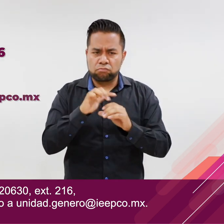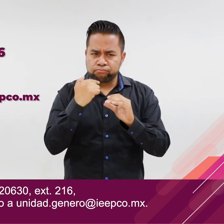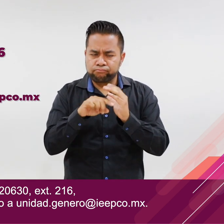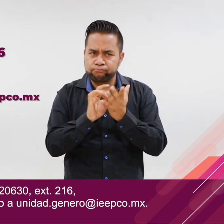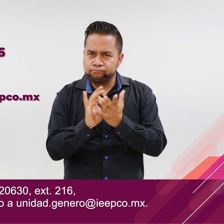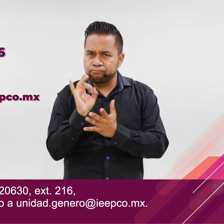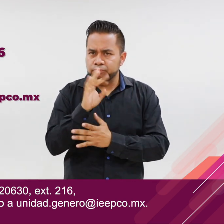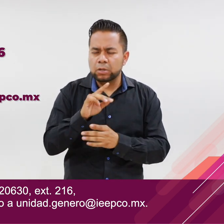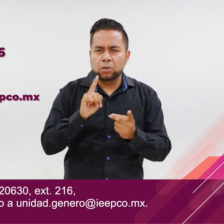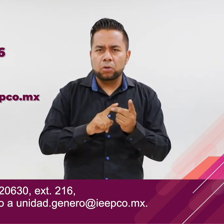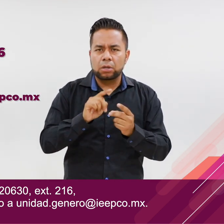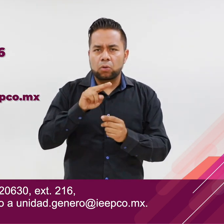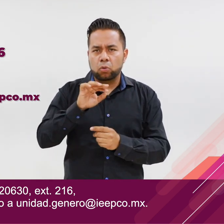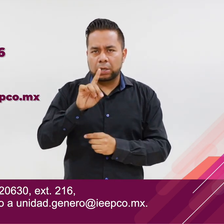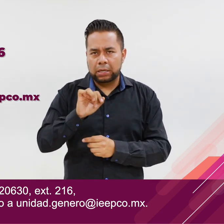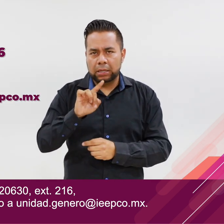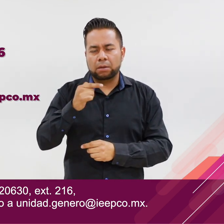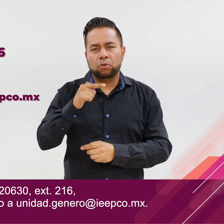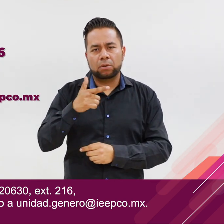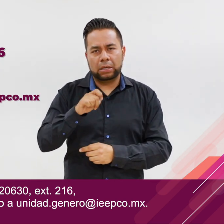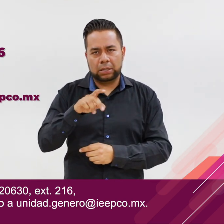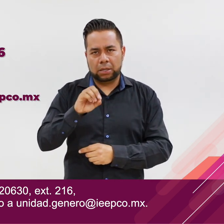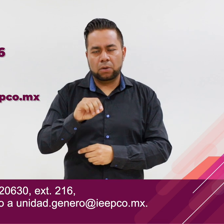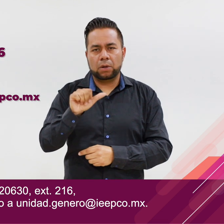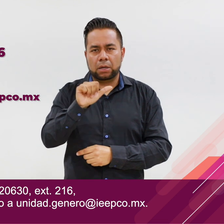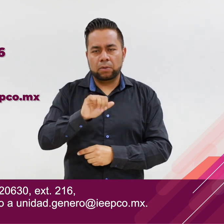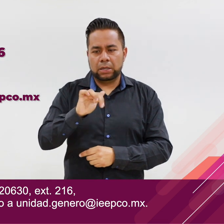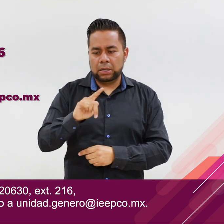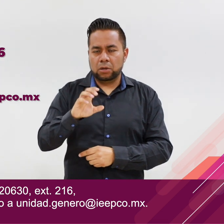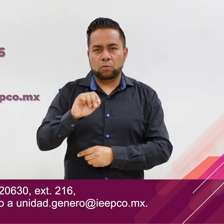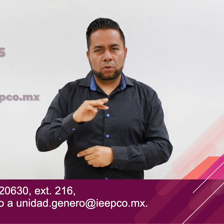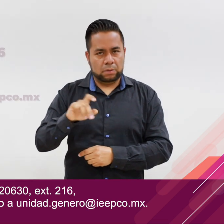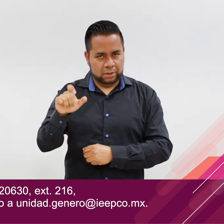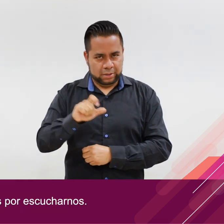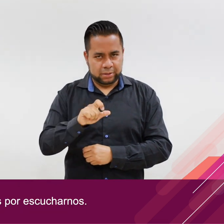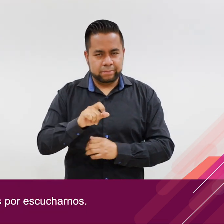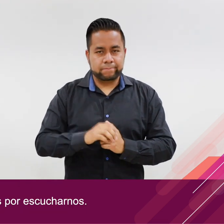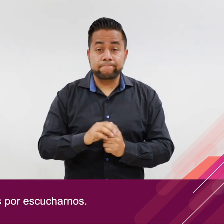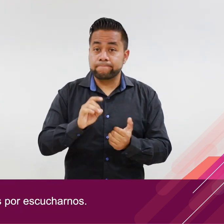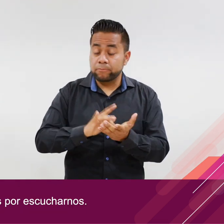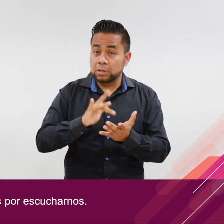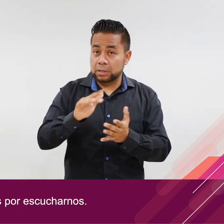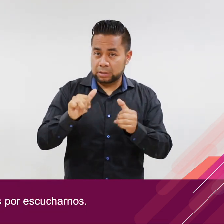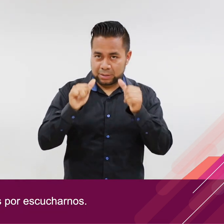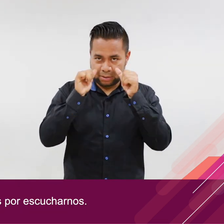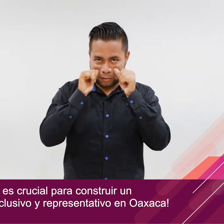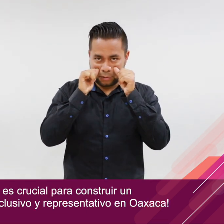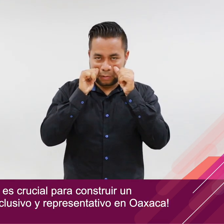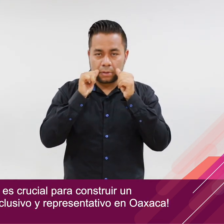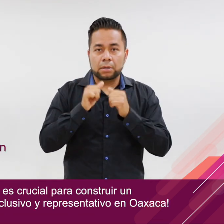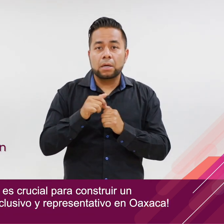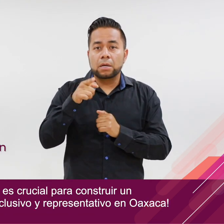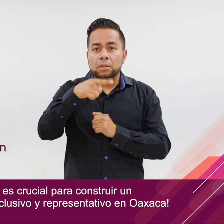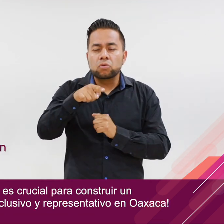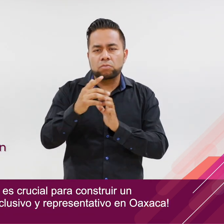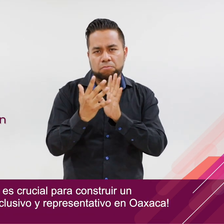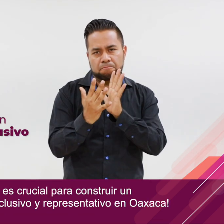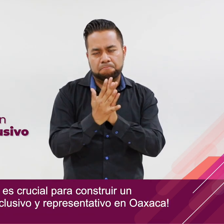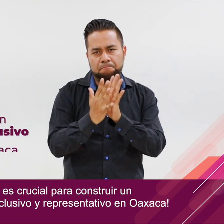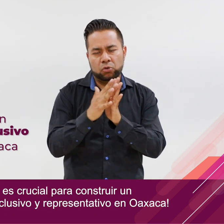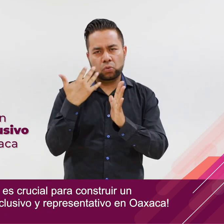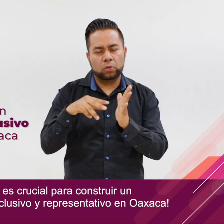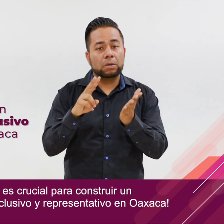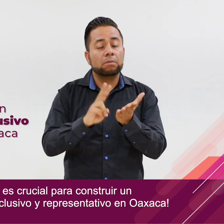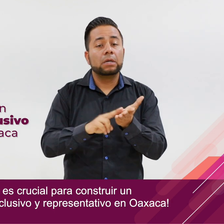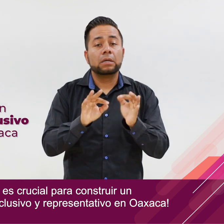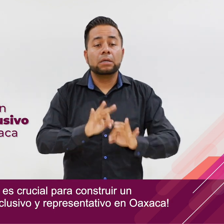electrónico a unidad.género.iepco.mx. Gracias por escucharnos. Su participación es crucial